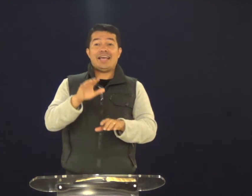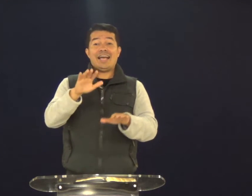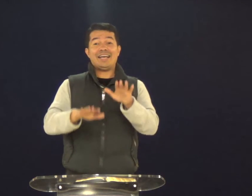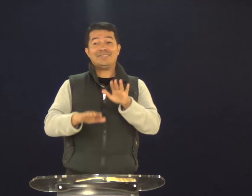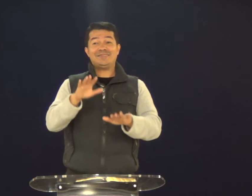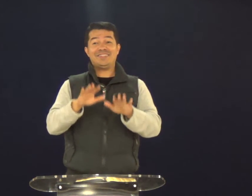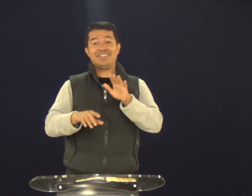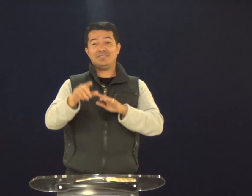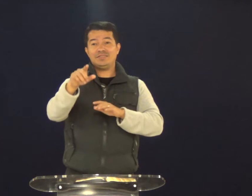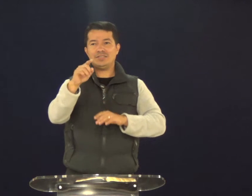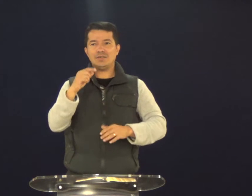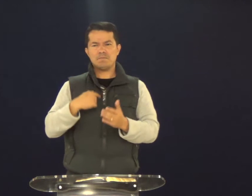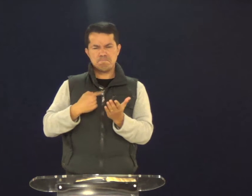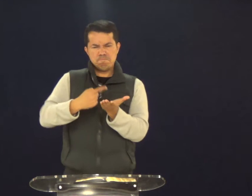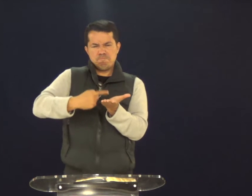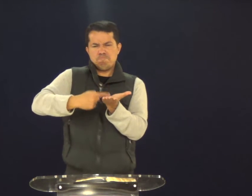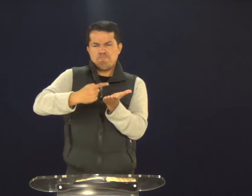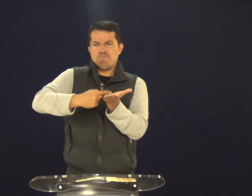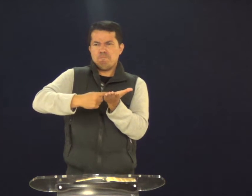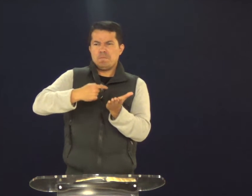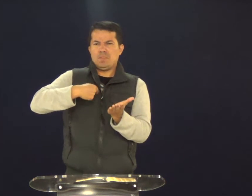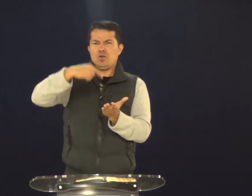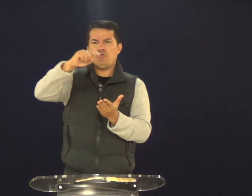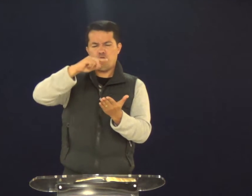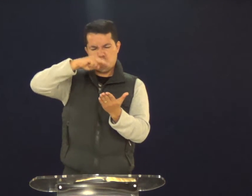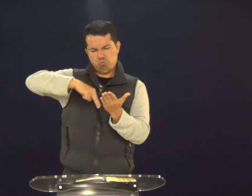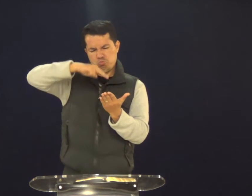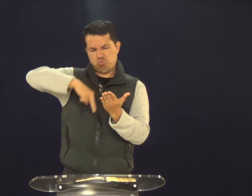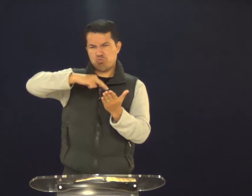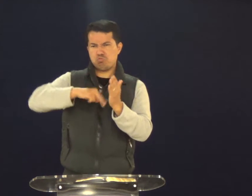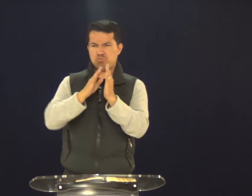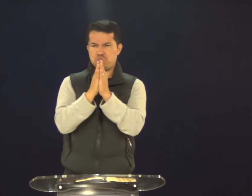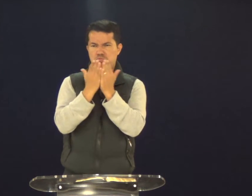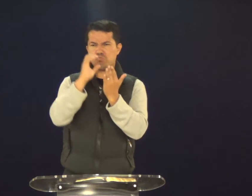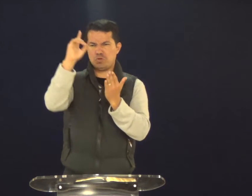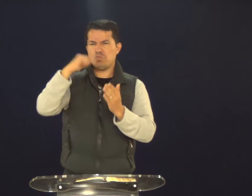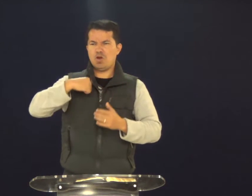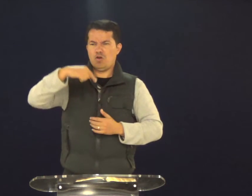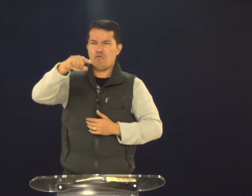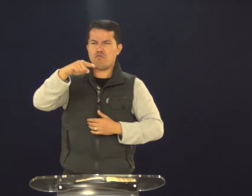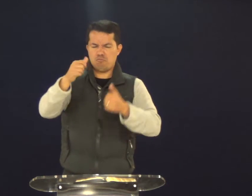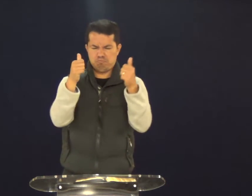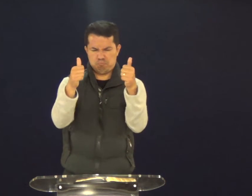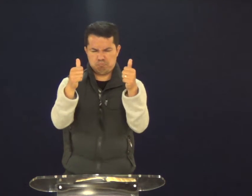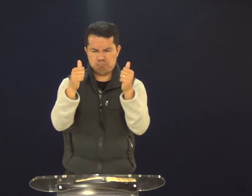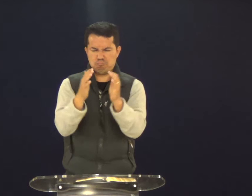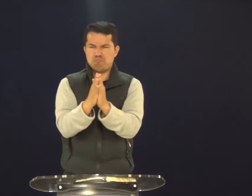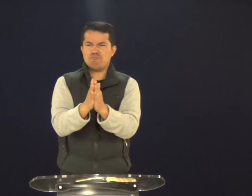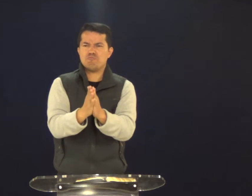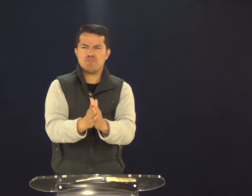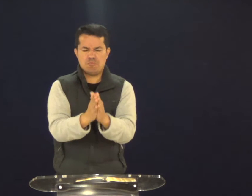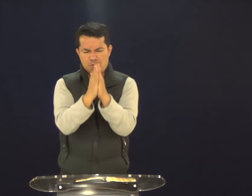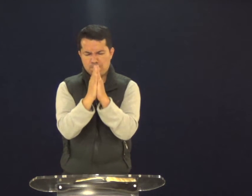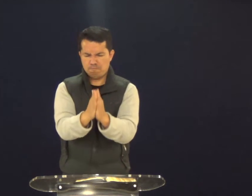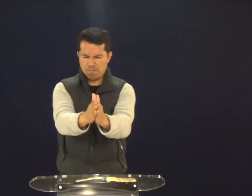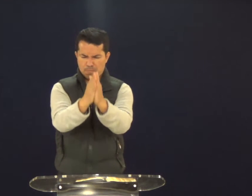Também, às vezes, você tem um compromisso. Certo. Vou ler a Bíblia, ok, tem esse